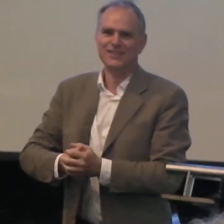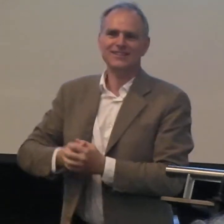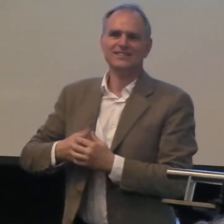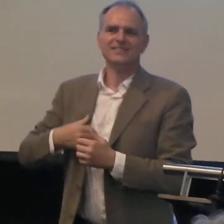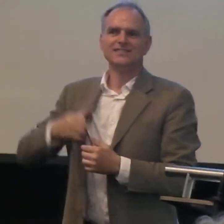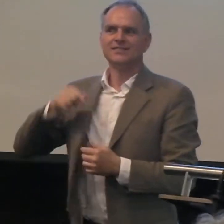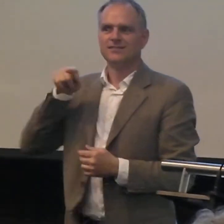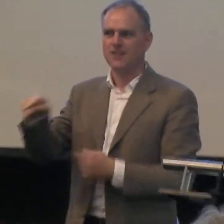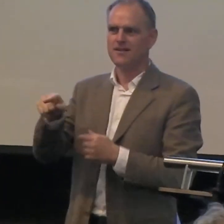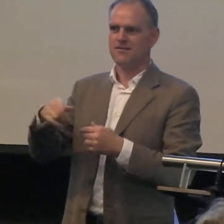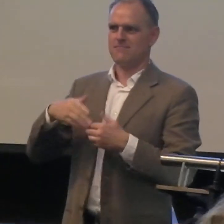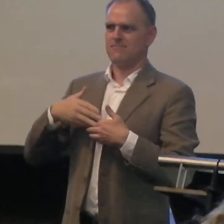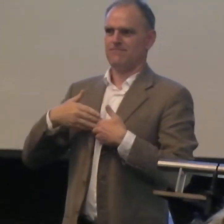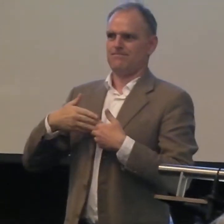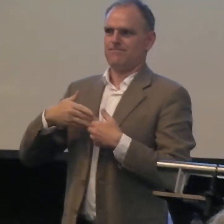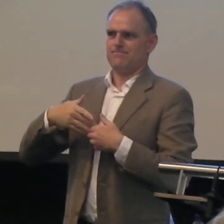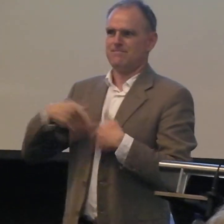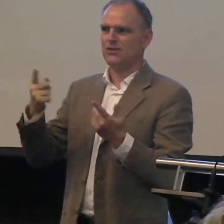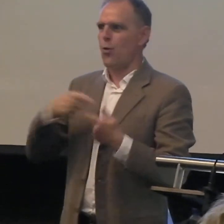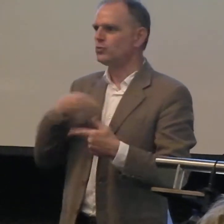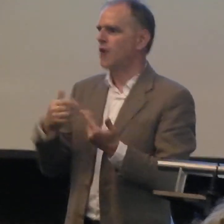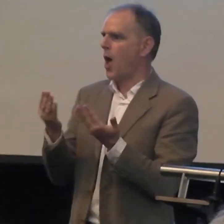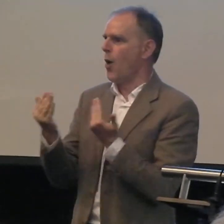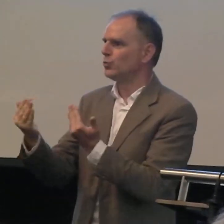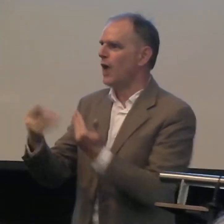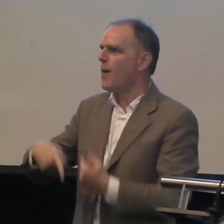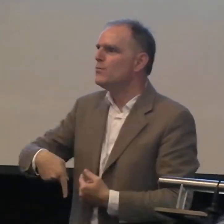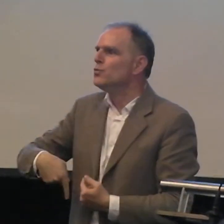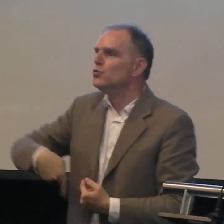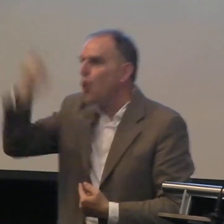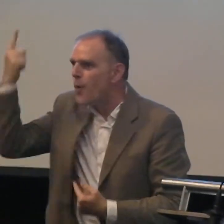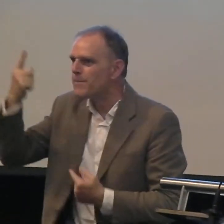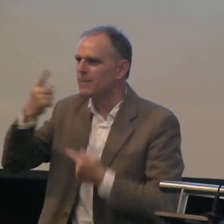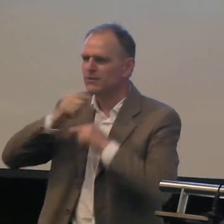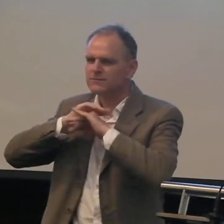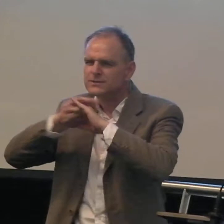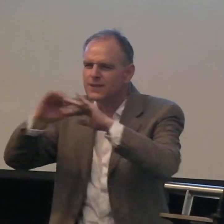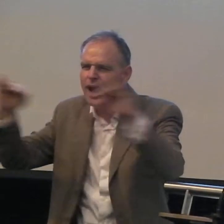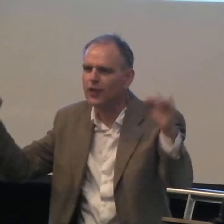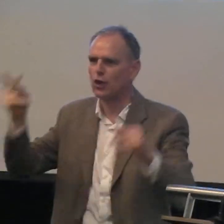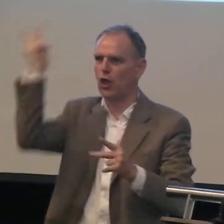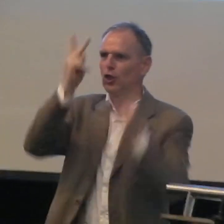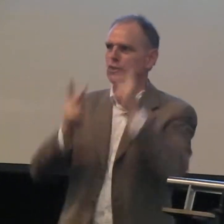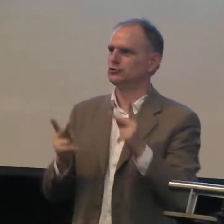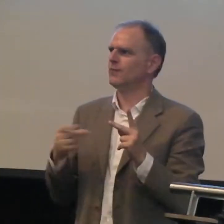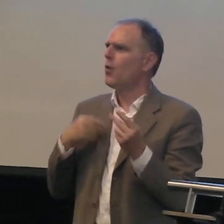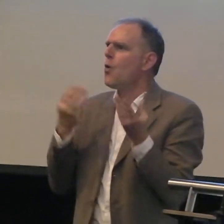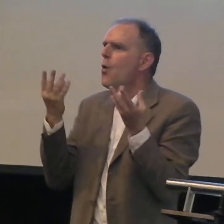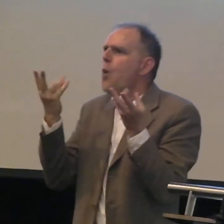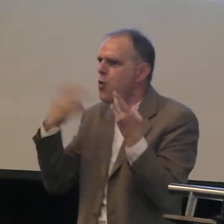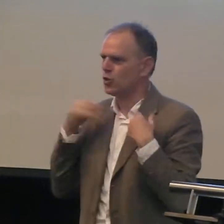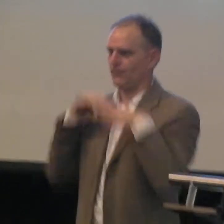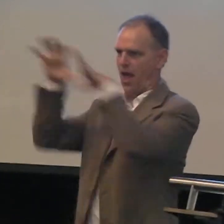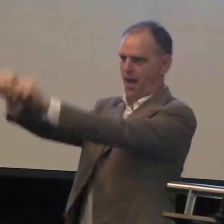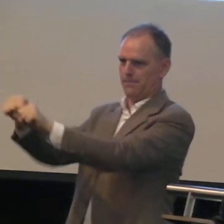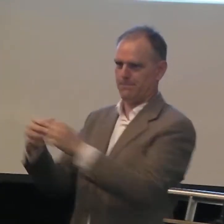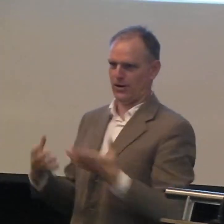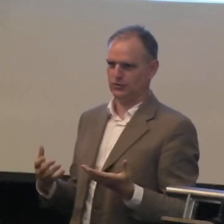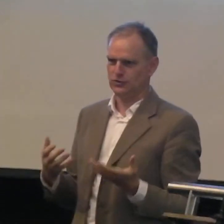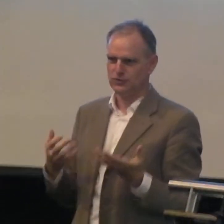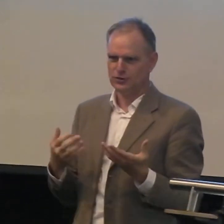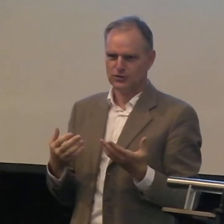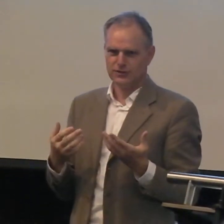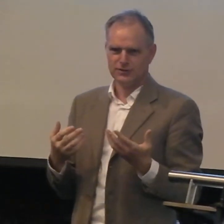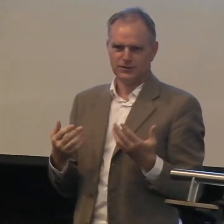zien voordat je het echt kan bedenken eigenlijk. En dat was ook onze uitdaging, om heel veel verschillende kunst,